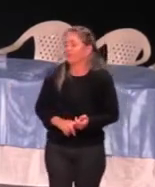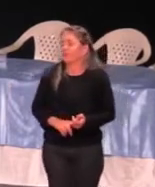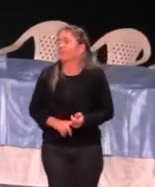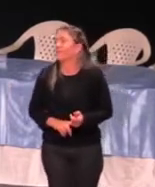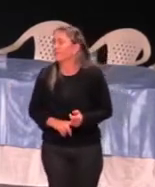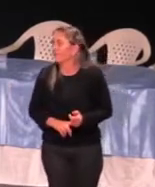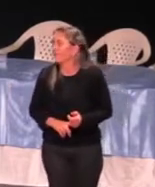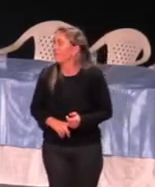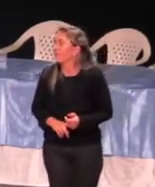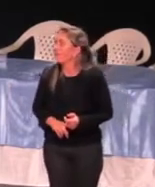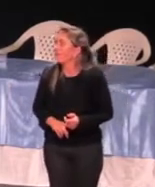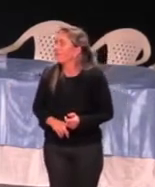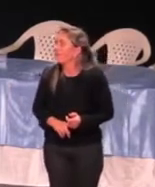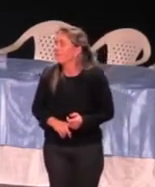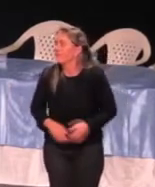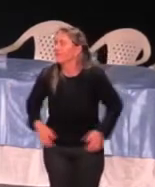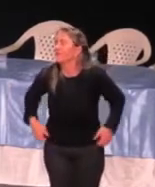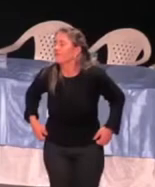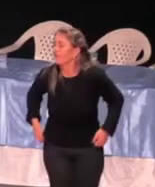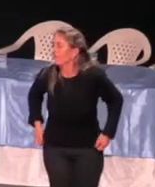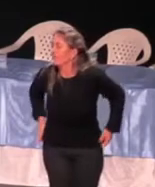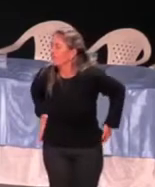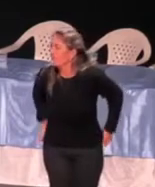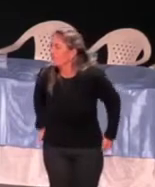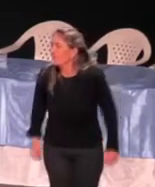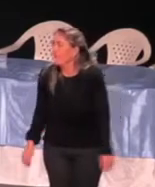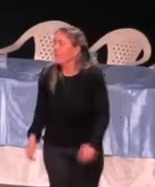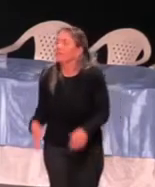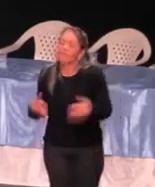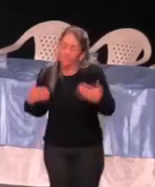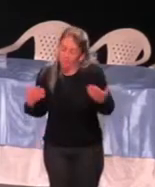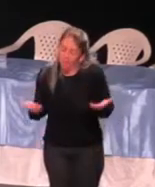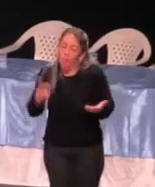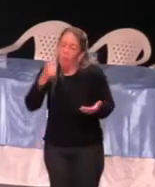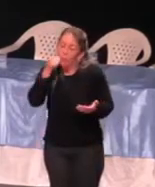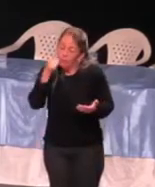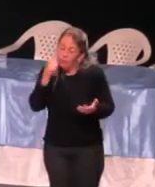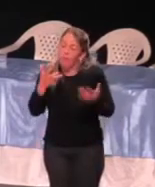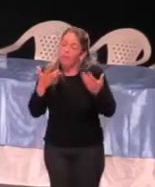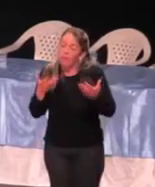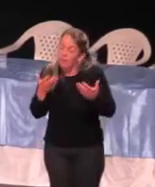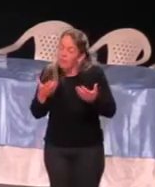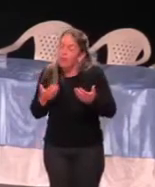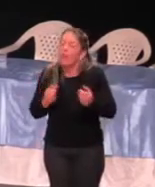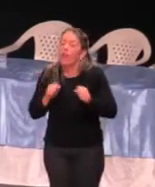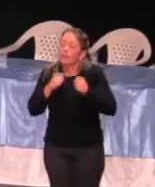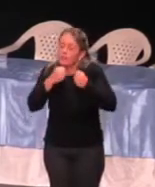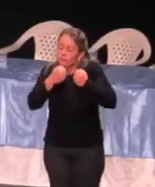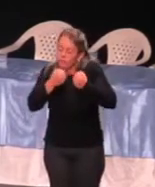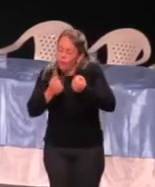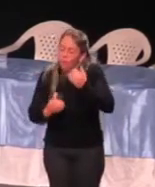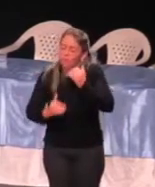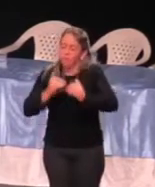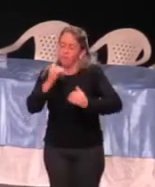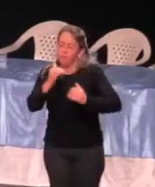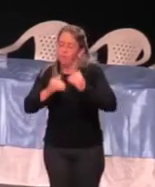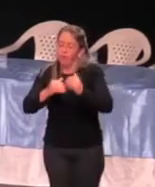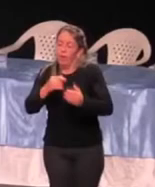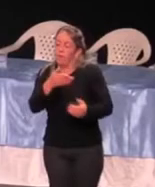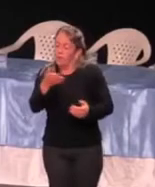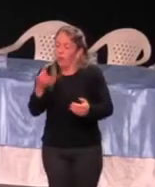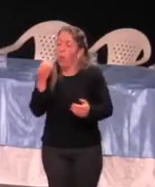Né? Então, assim, como as mulheres querem evoluir mais, então, aproveite esse embalo dessa palestra, essa